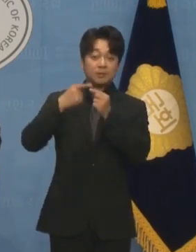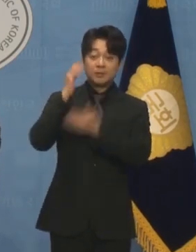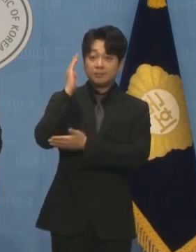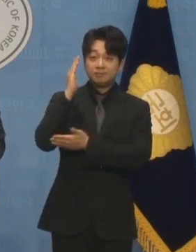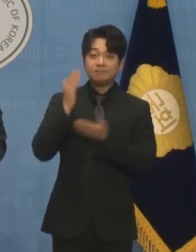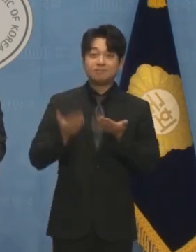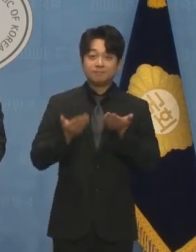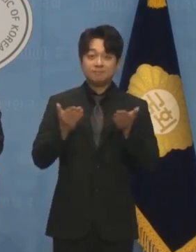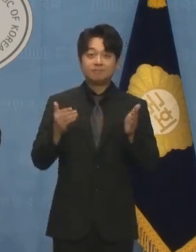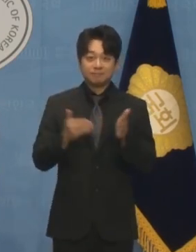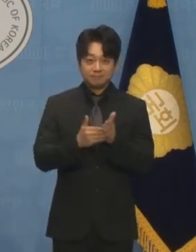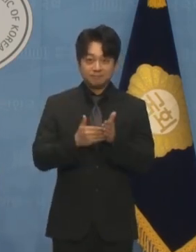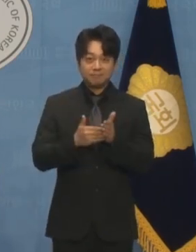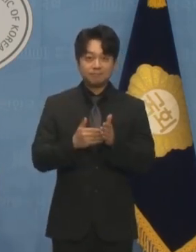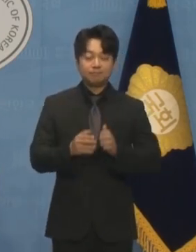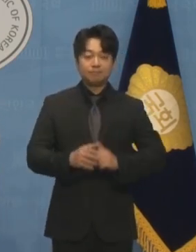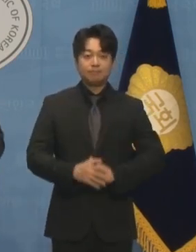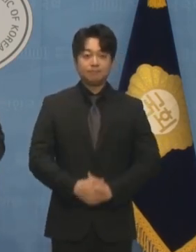실수가 있었습니다.